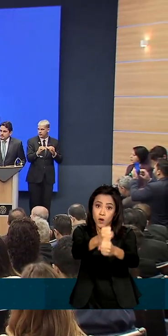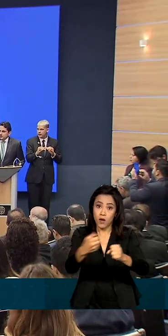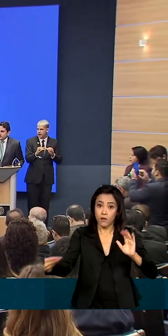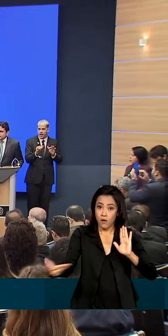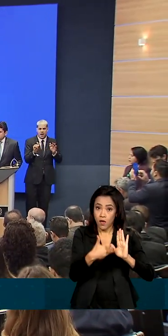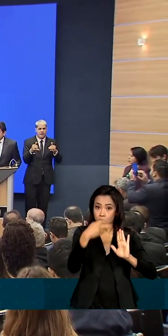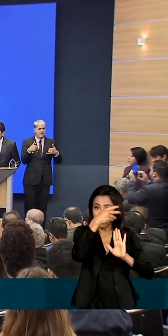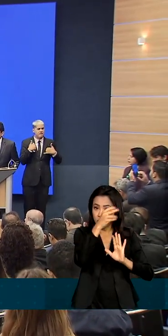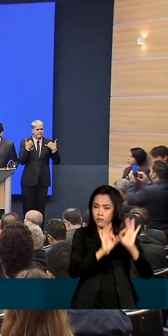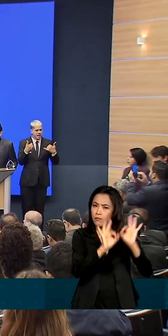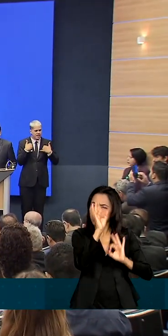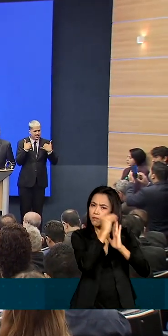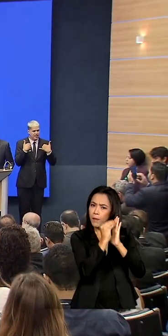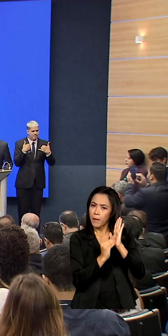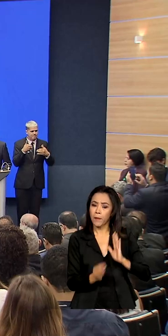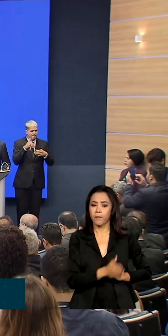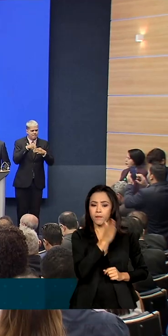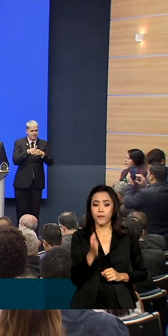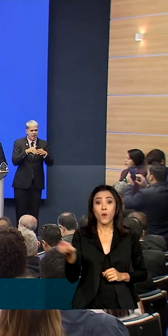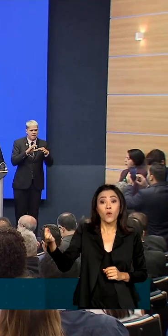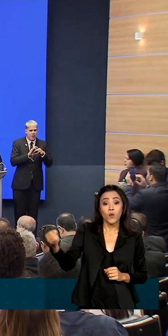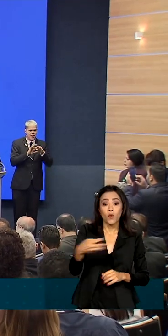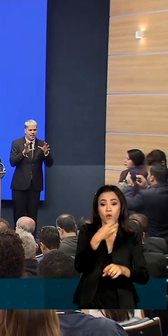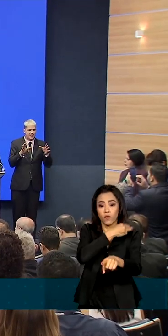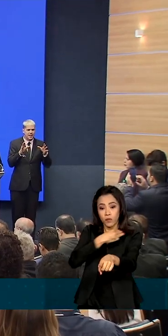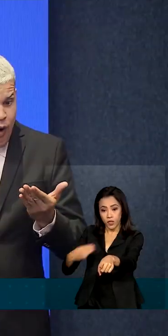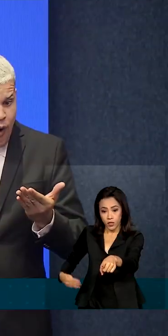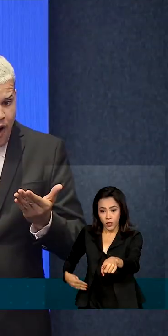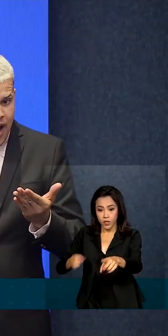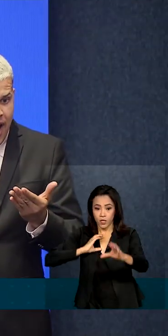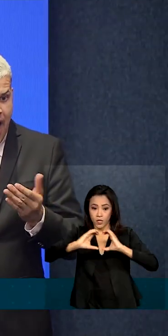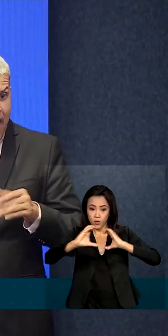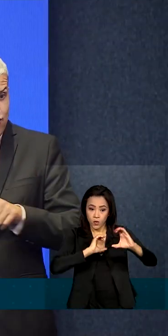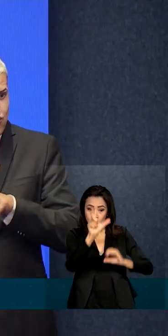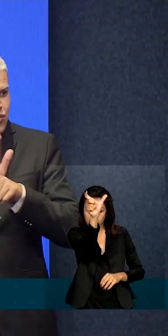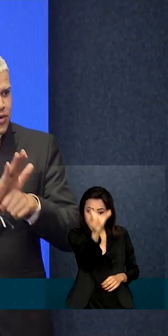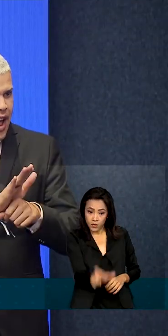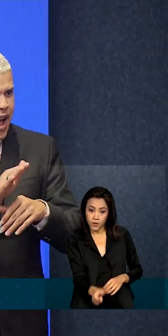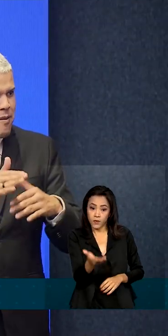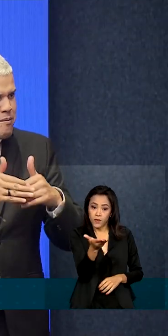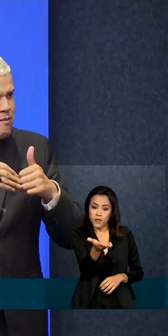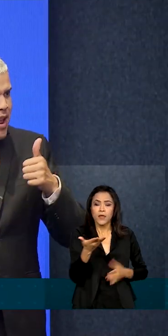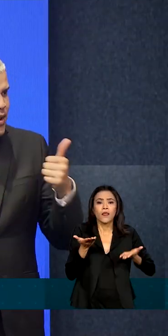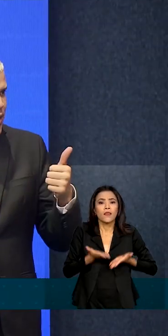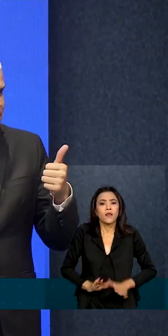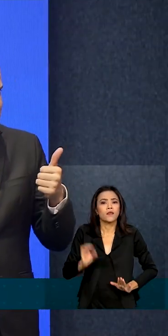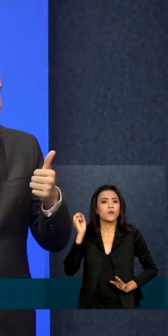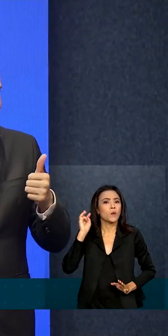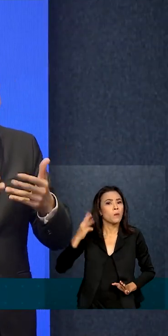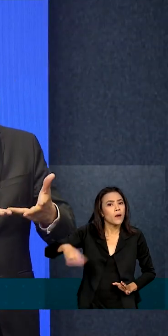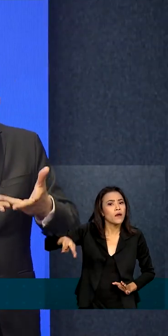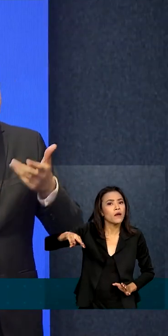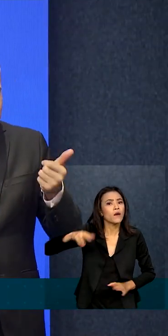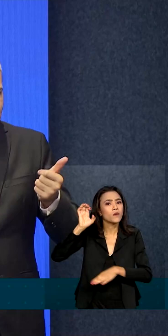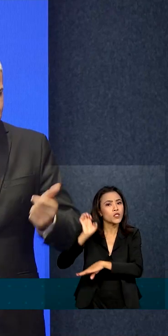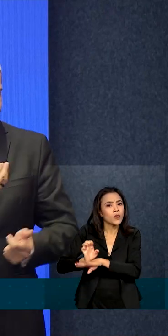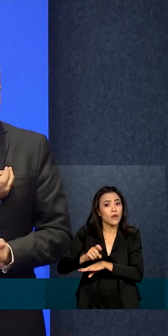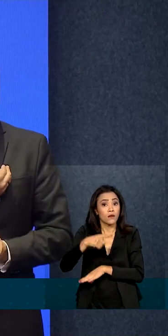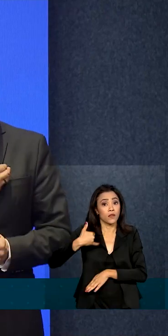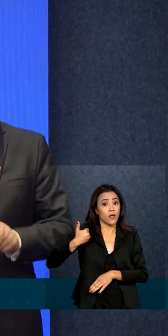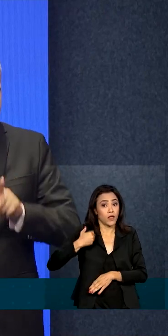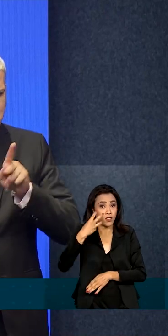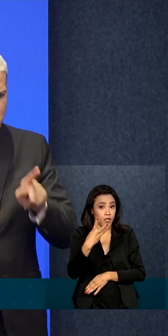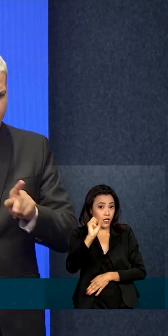também recebeu o cargo foi o novo ministro das Comunicações, Juscelino Filho. Nascido no Maranhão, ele tem 38